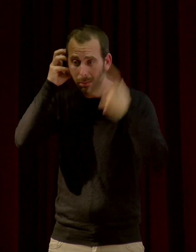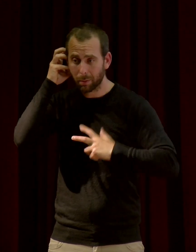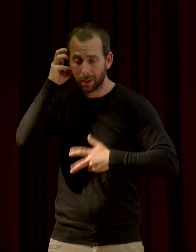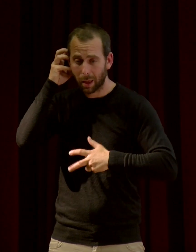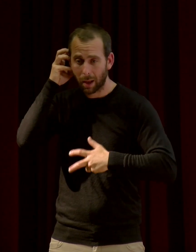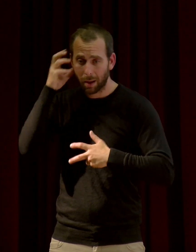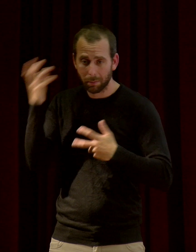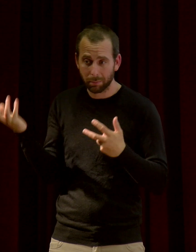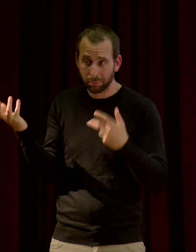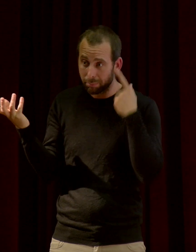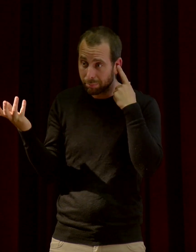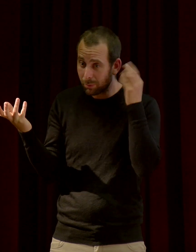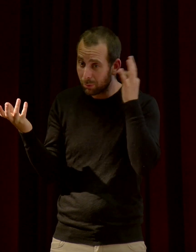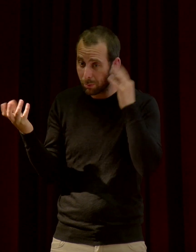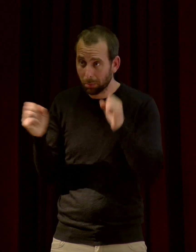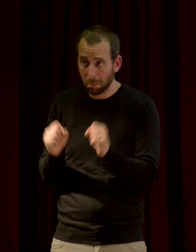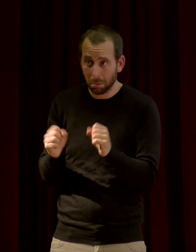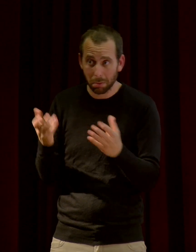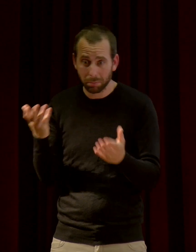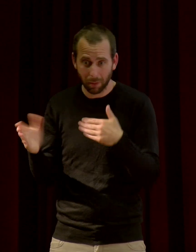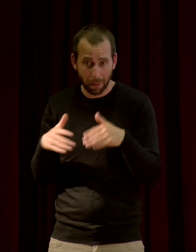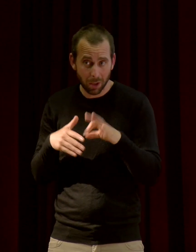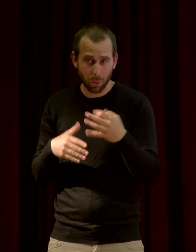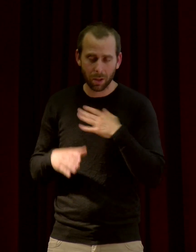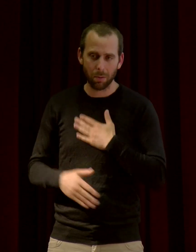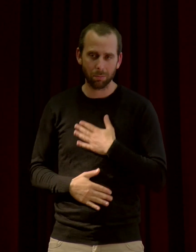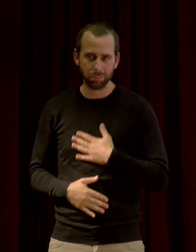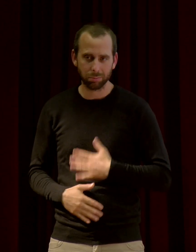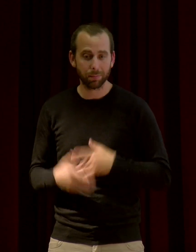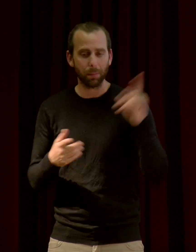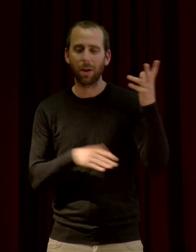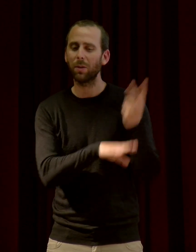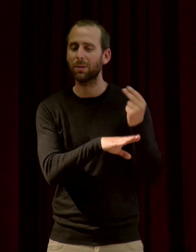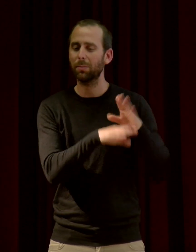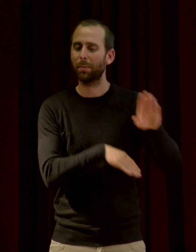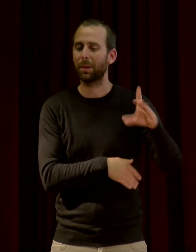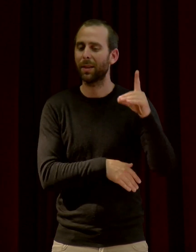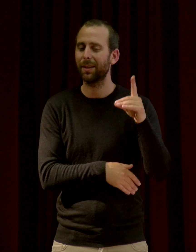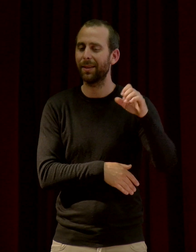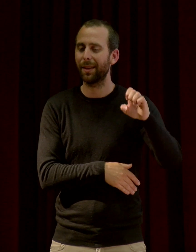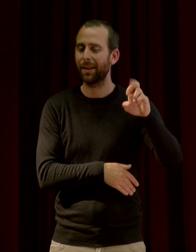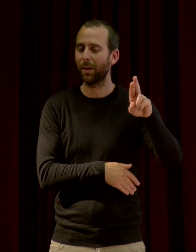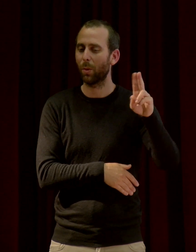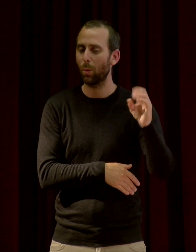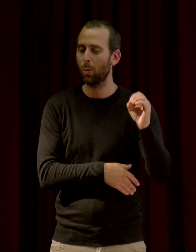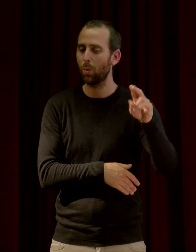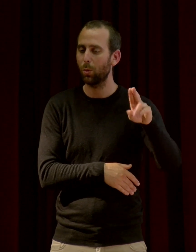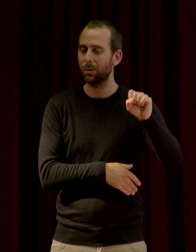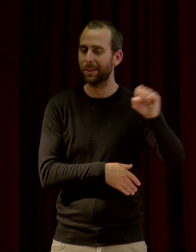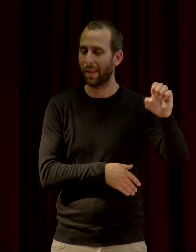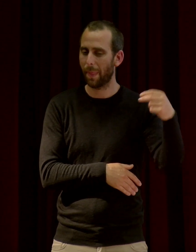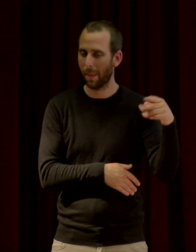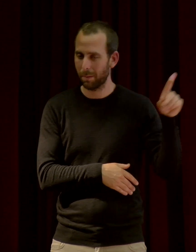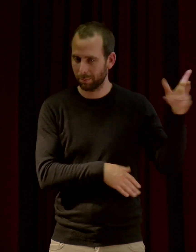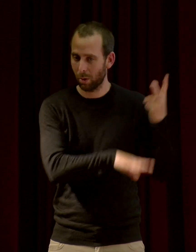Vous pouvez tenter. Moi, je travaille avec des enregistrements de Fernand et Roussen. Il y des enregistrements que vous trouvez sur SoundCloud. Vous avez une heure